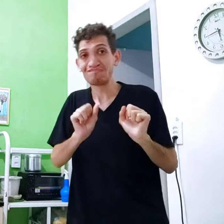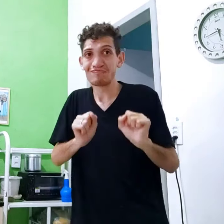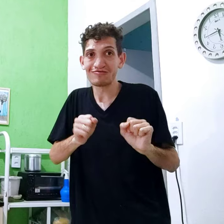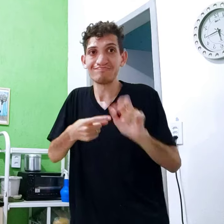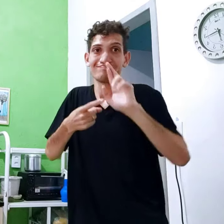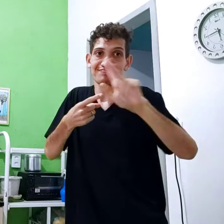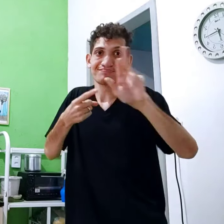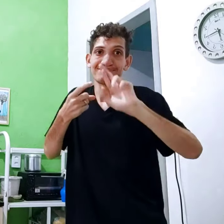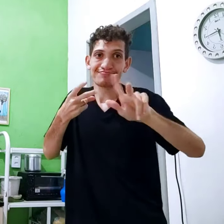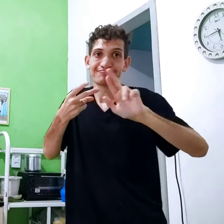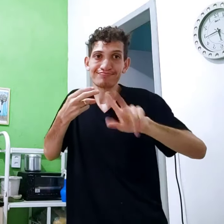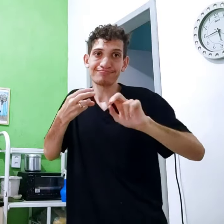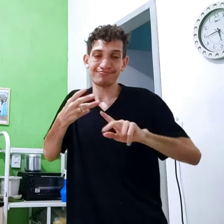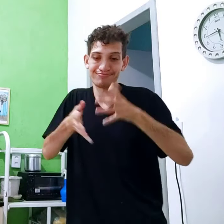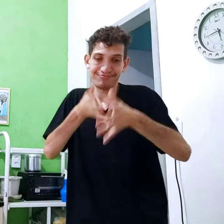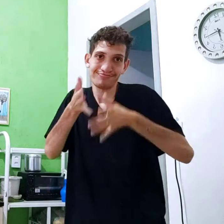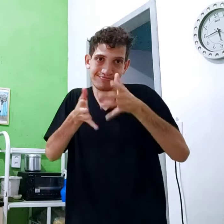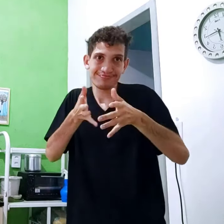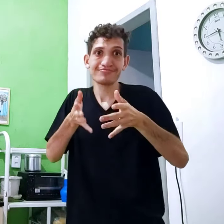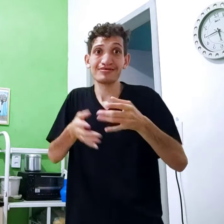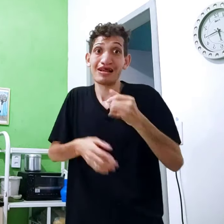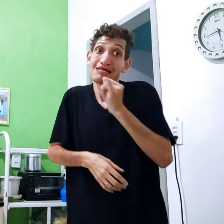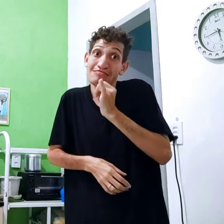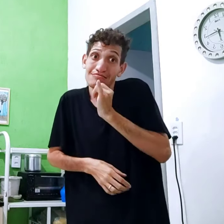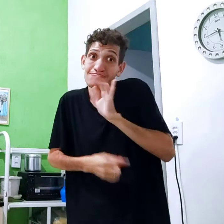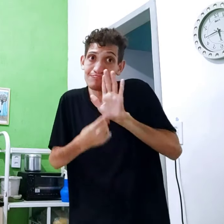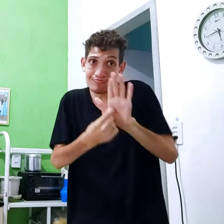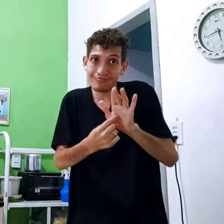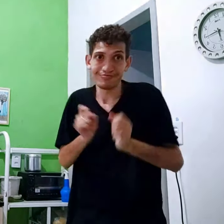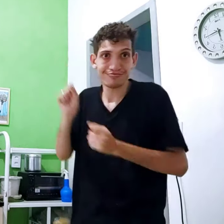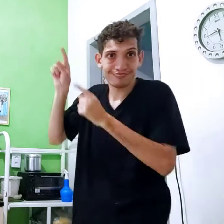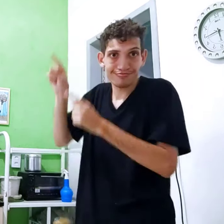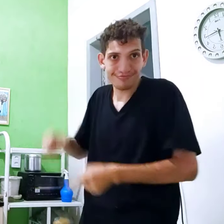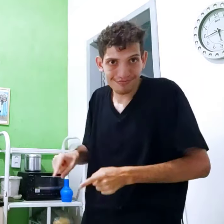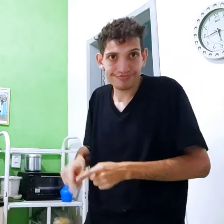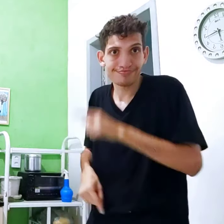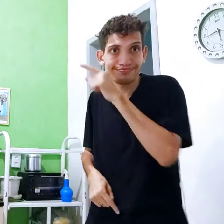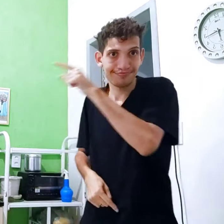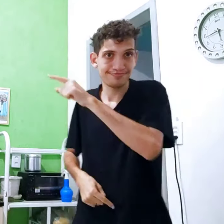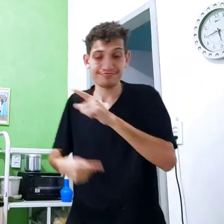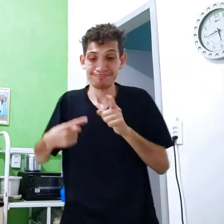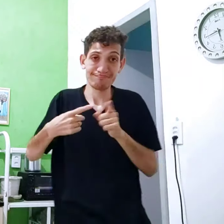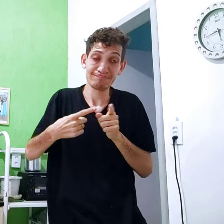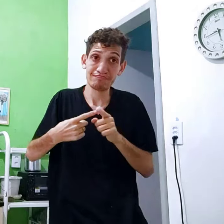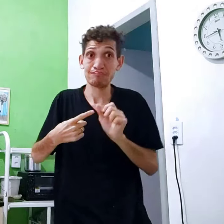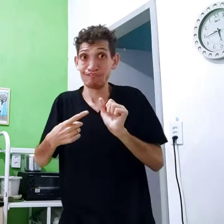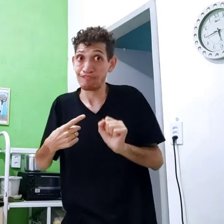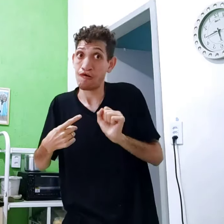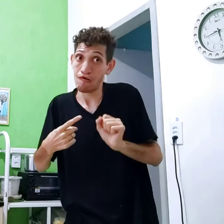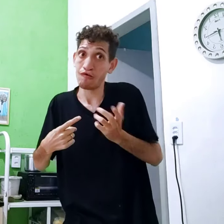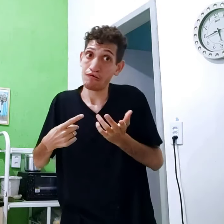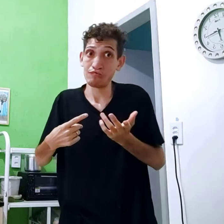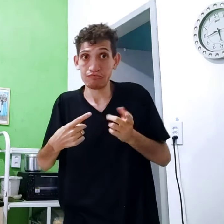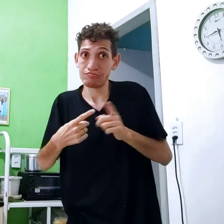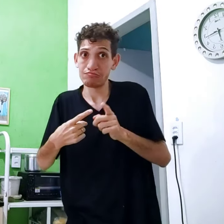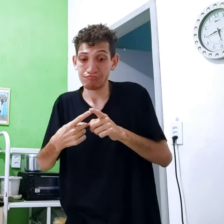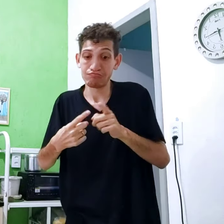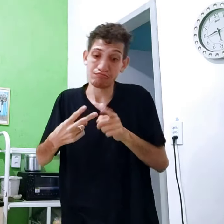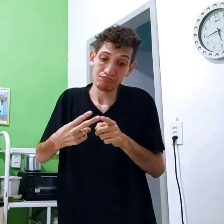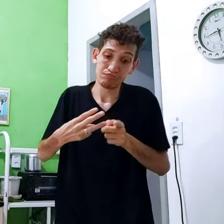aduários. Tradução é muito diferente. Sinalização Vou exemplo mostrar isso. Então, esse primeiro pode,